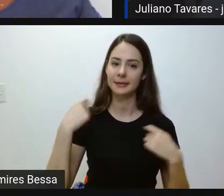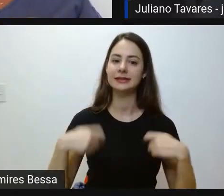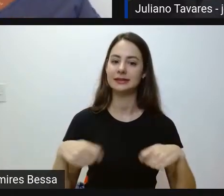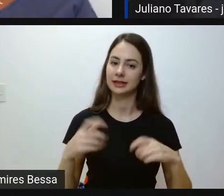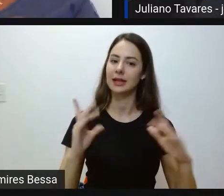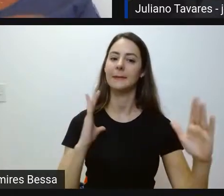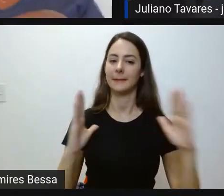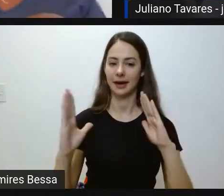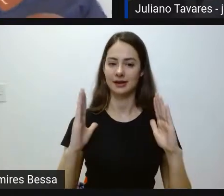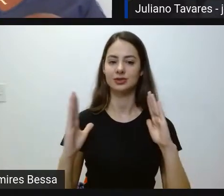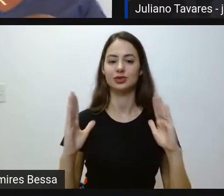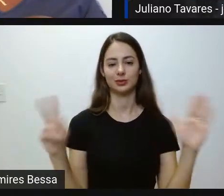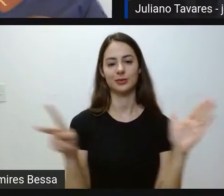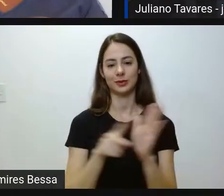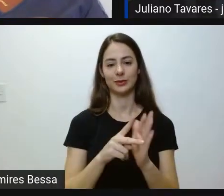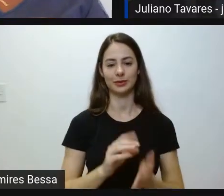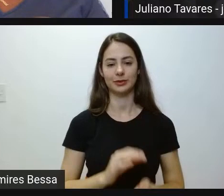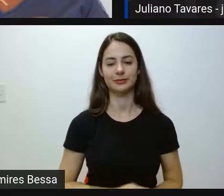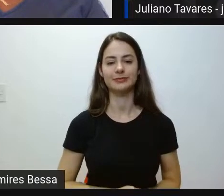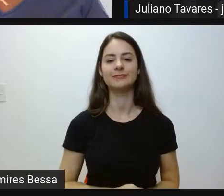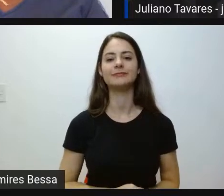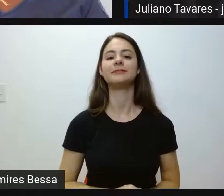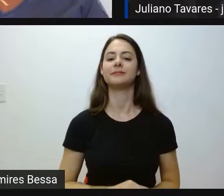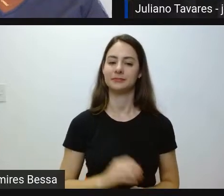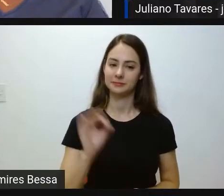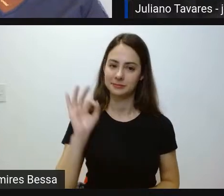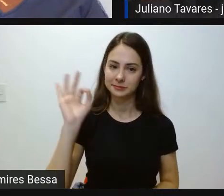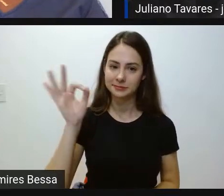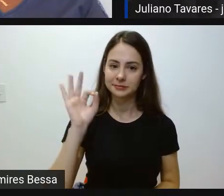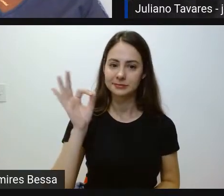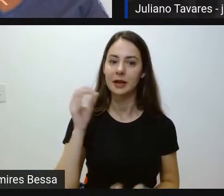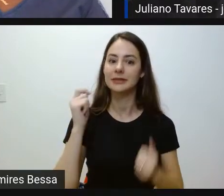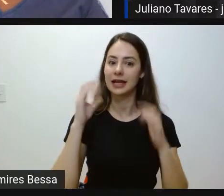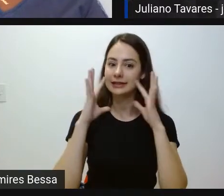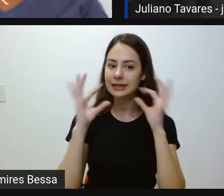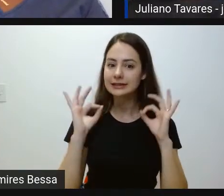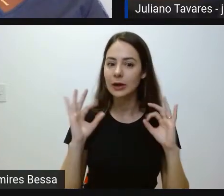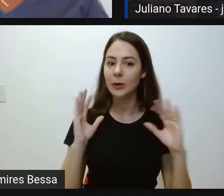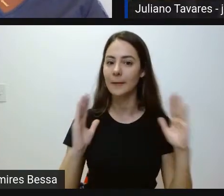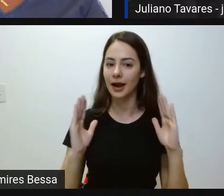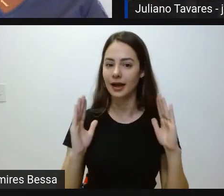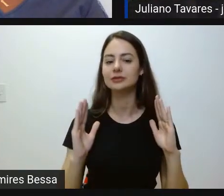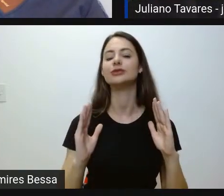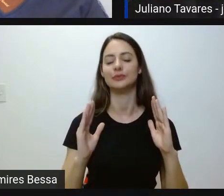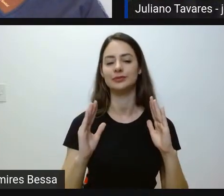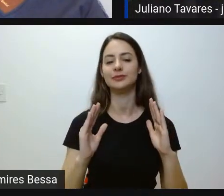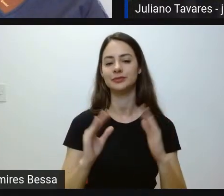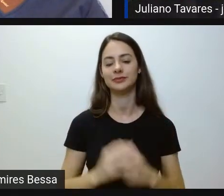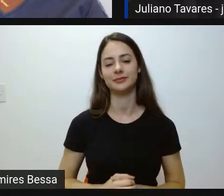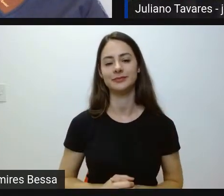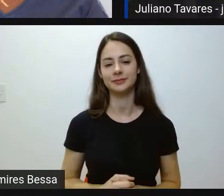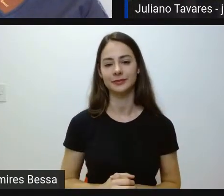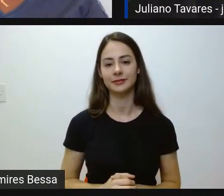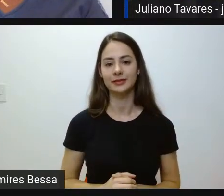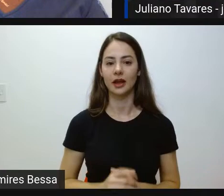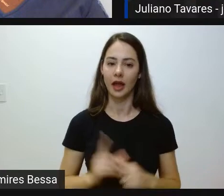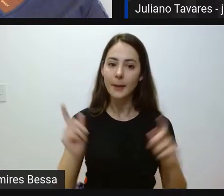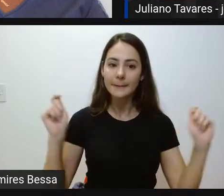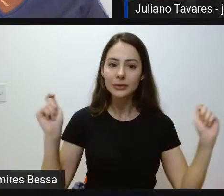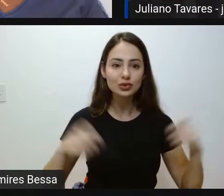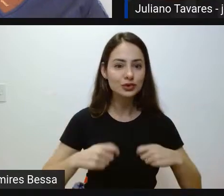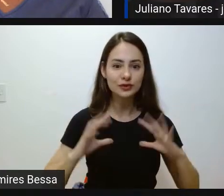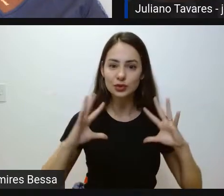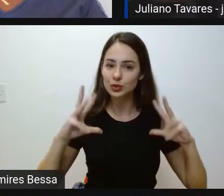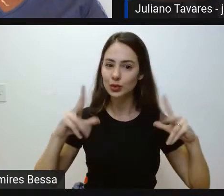prazo específico para isso. Ah, certo. Então, tem que ficar atento a isso também, moçada, tá vendo? Ou seja, é possível incluir todo mundo,